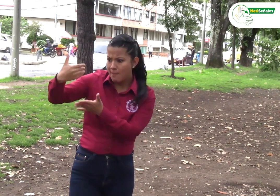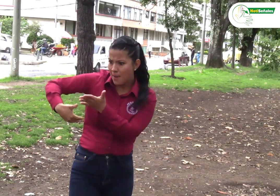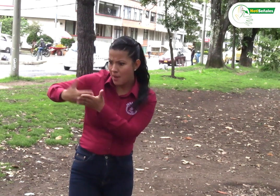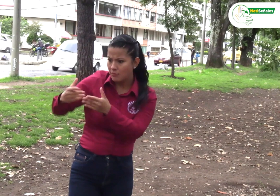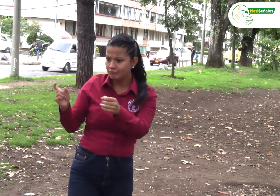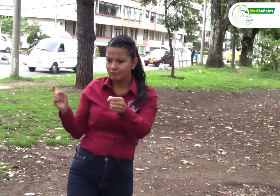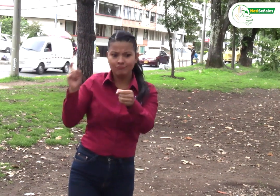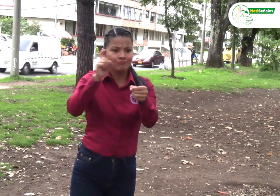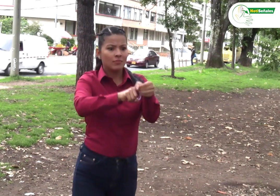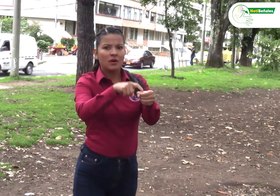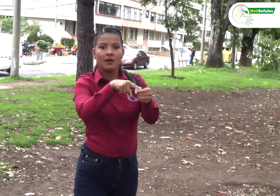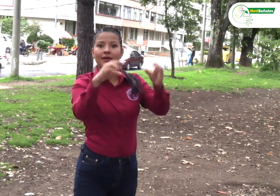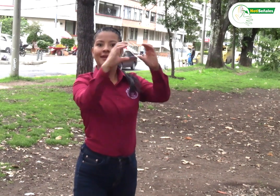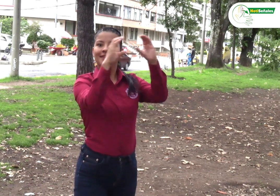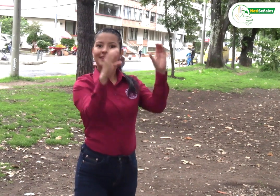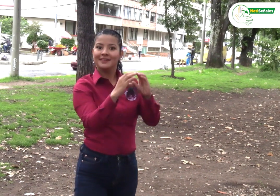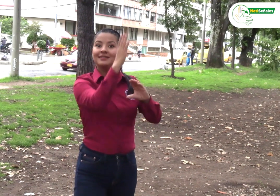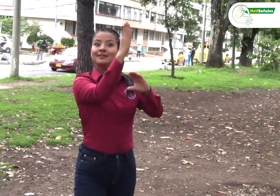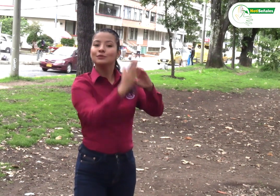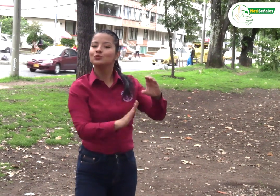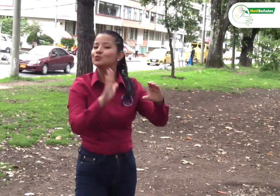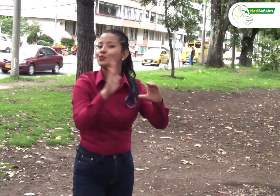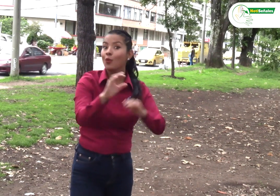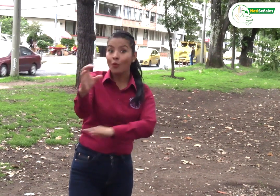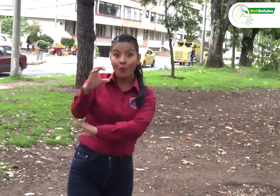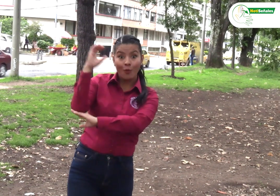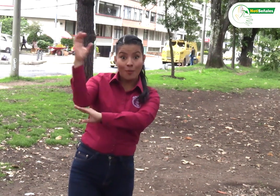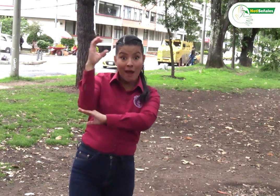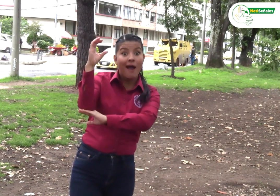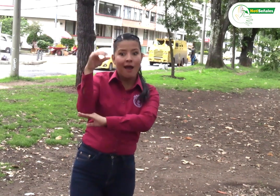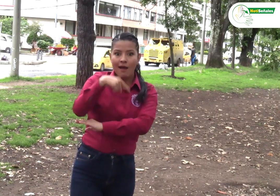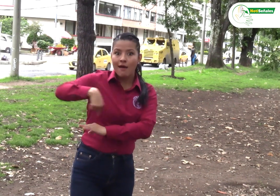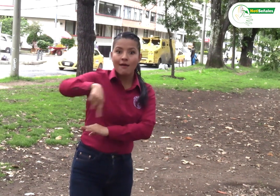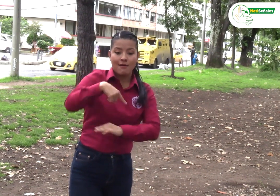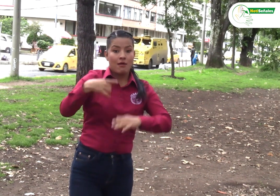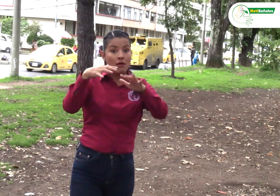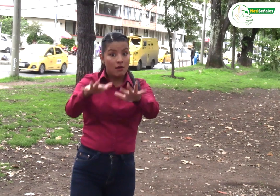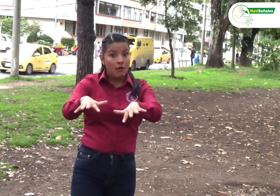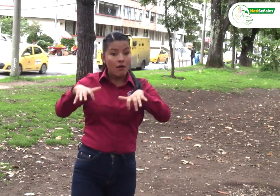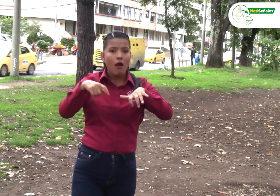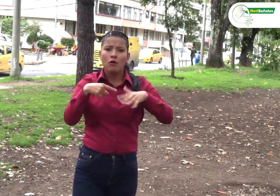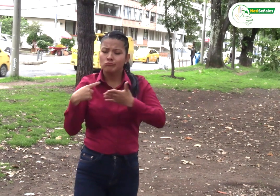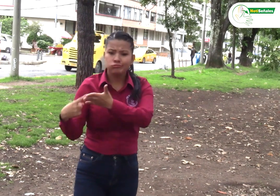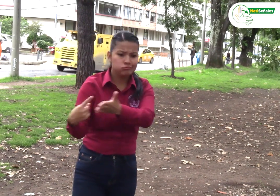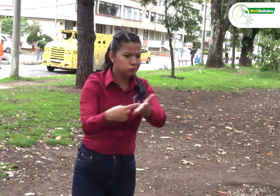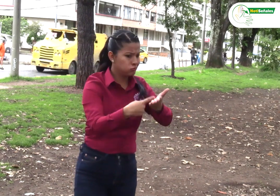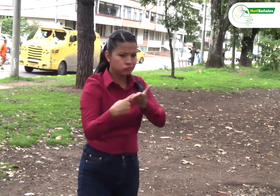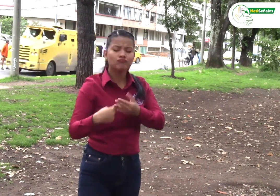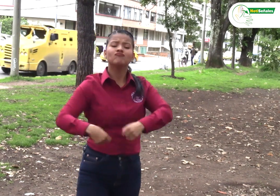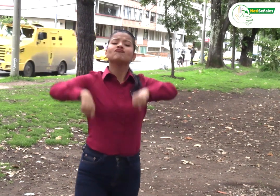Bogotá, Colombia y la Cámara de Bogotá, Estuvo en debate en la Asamblea